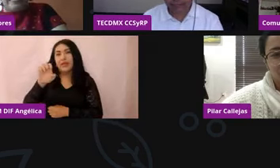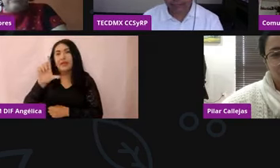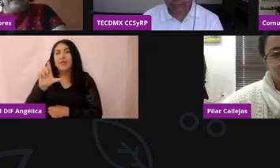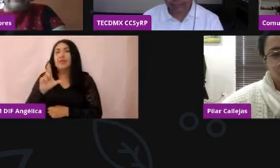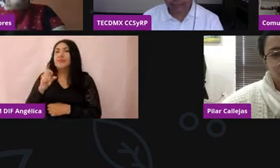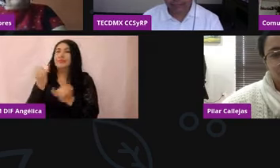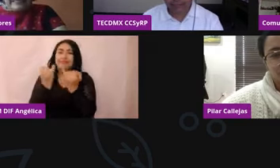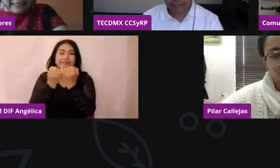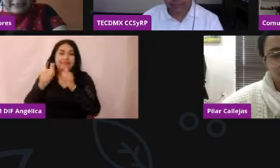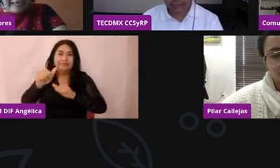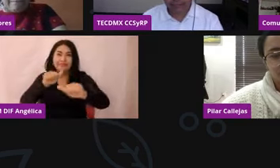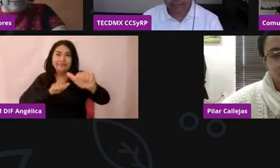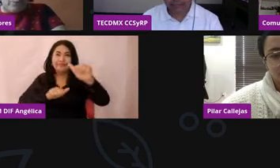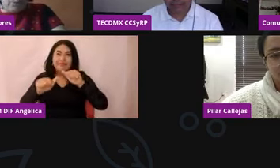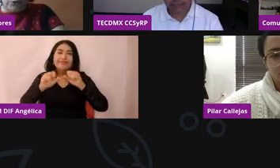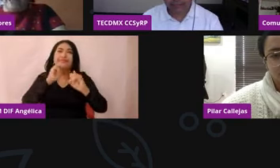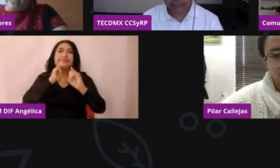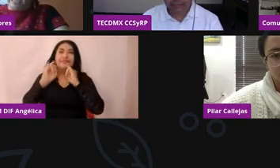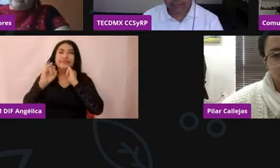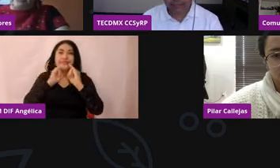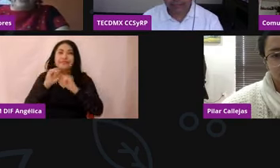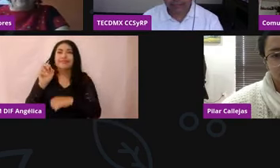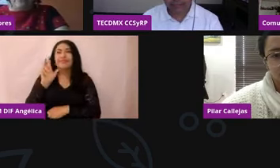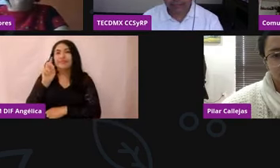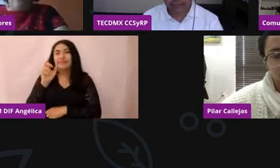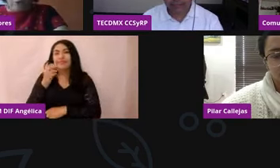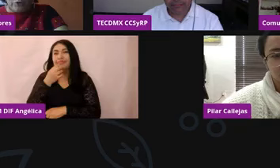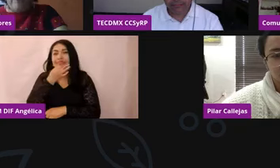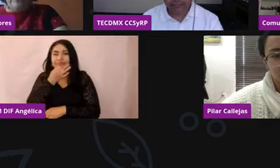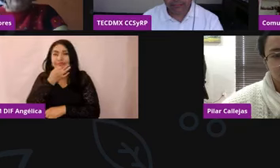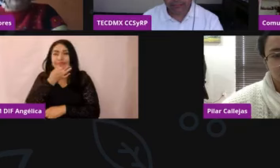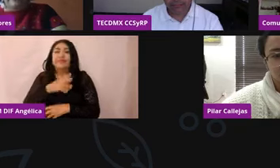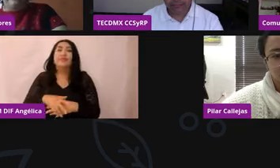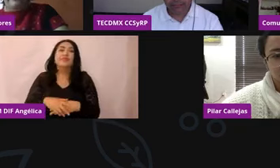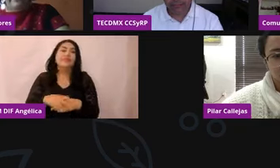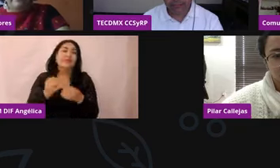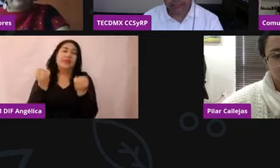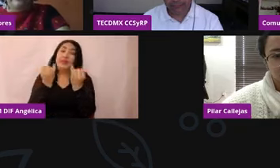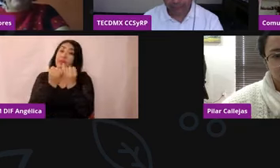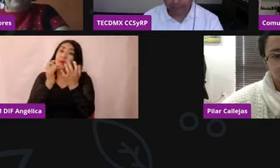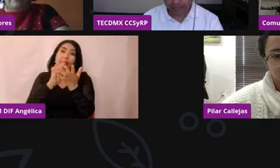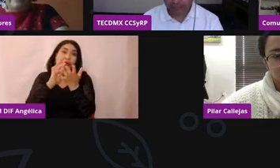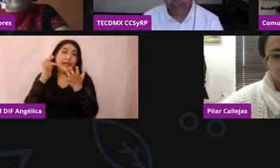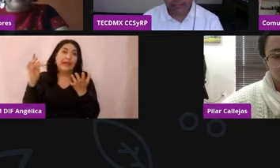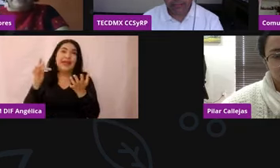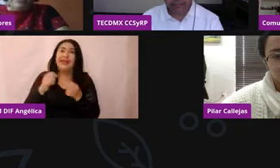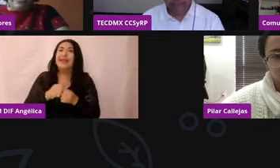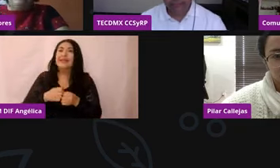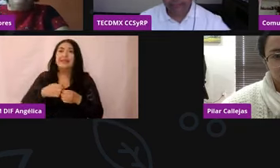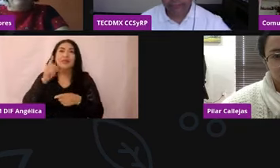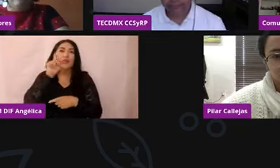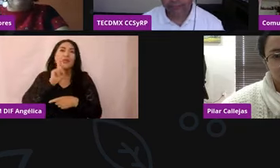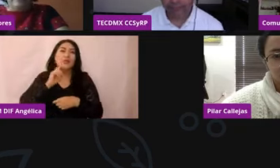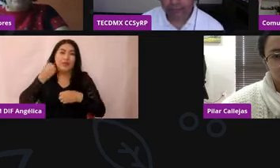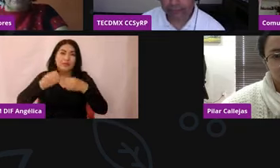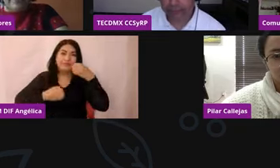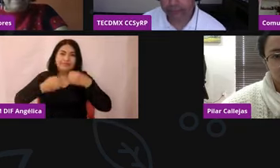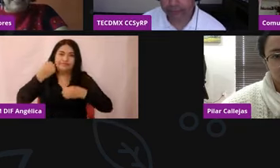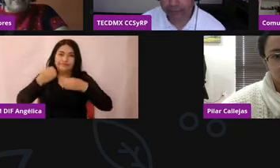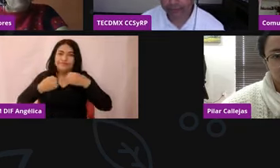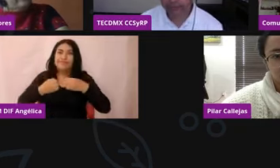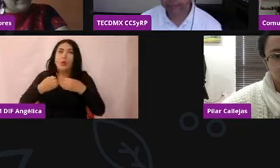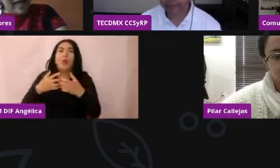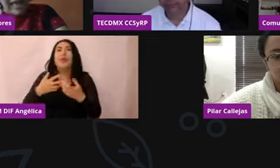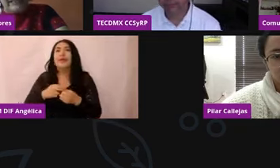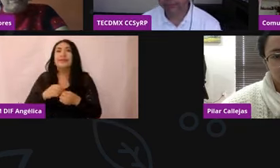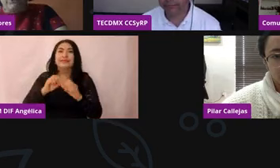quien estará en los siguientes 30 minutos. Agradeciendo, por supuesto, a nombre de la magistrada Matadicia Mercado Ramírez, al DIF de la Ciudad